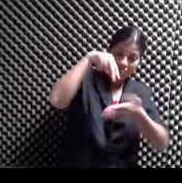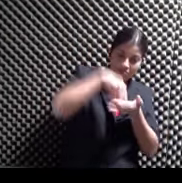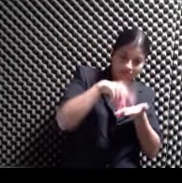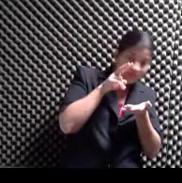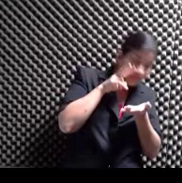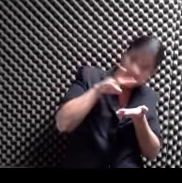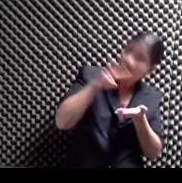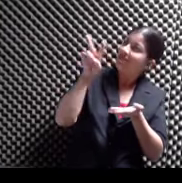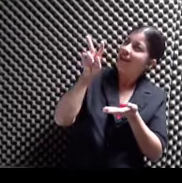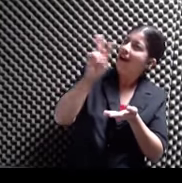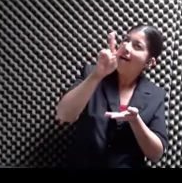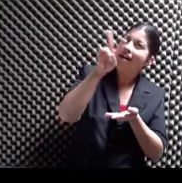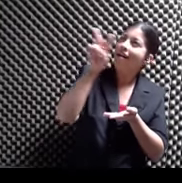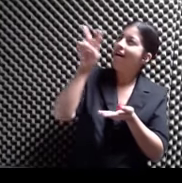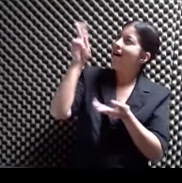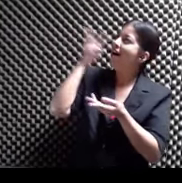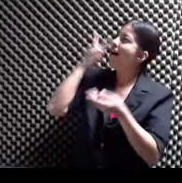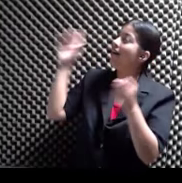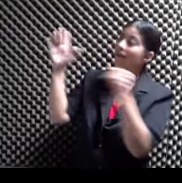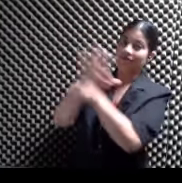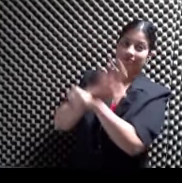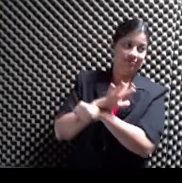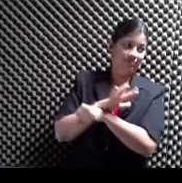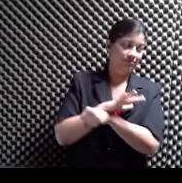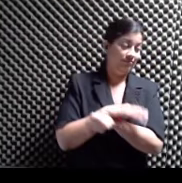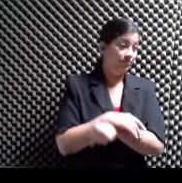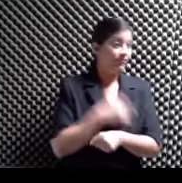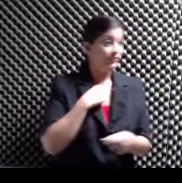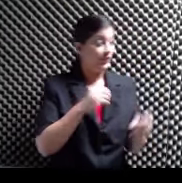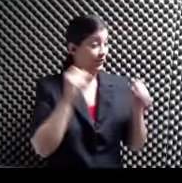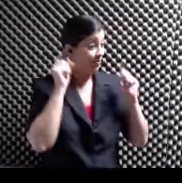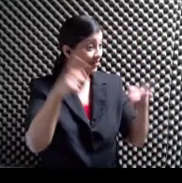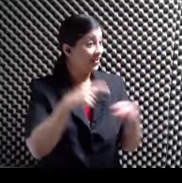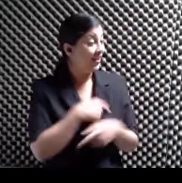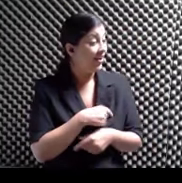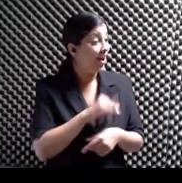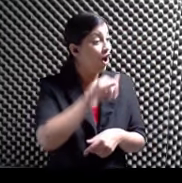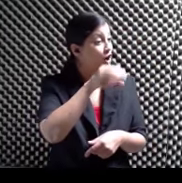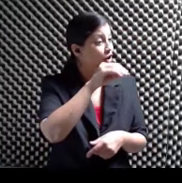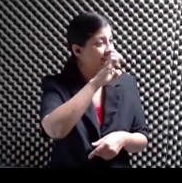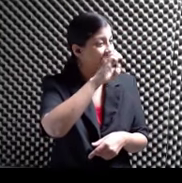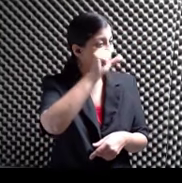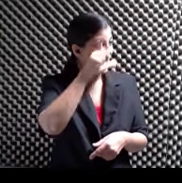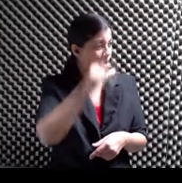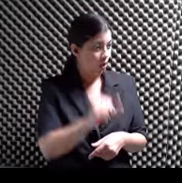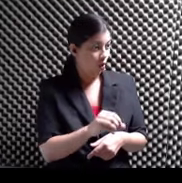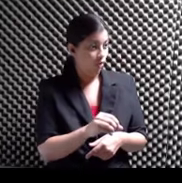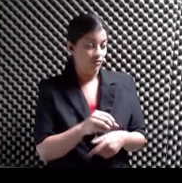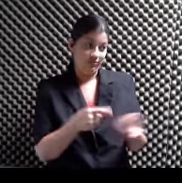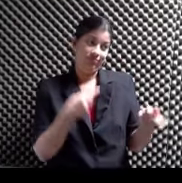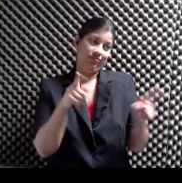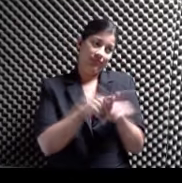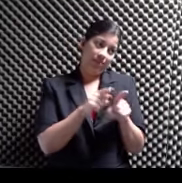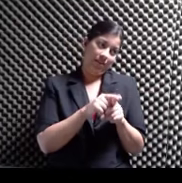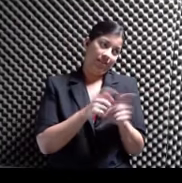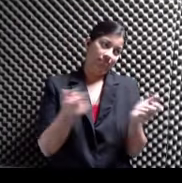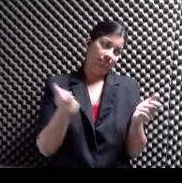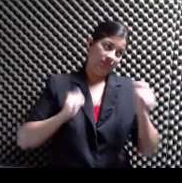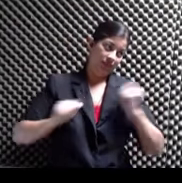Y yo te voy a Te voy a dar una sorpresita Que este señorito Que está aquí José Lo Arroyo Que también es como yo Dramaturgo Hizo una obra